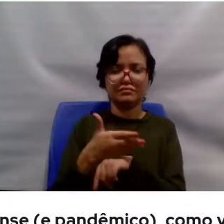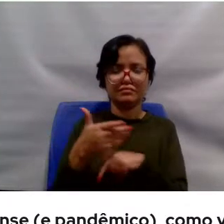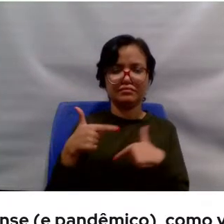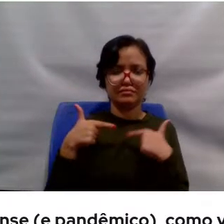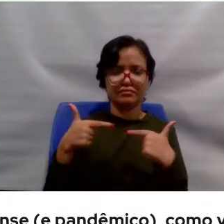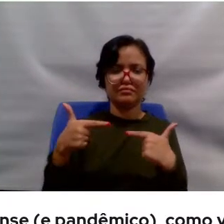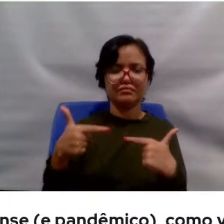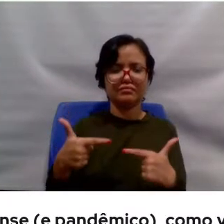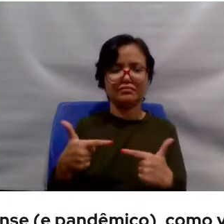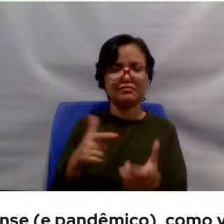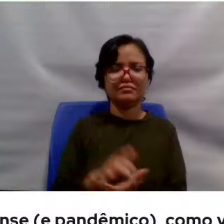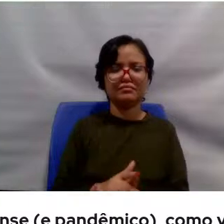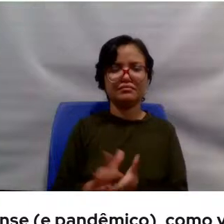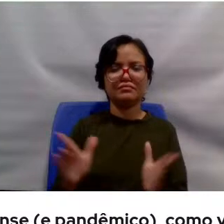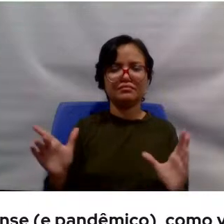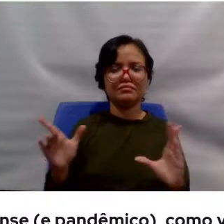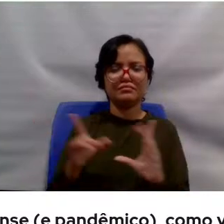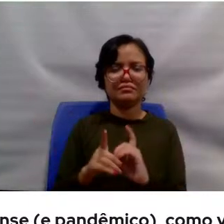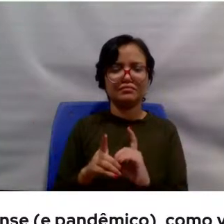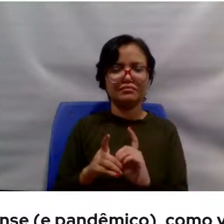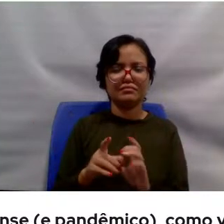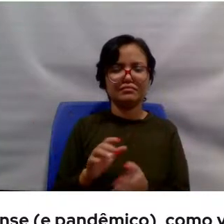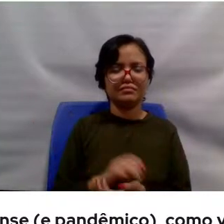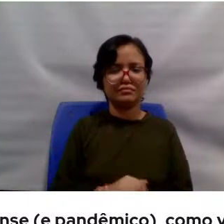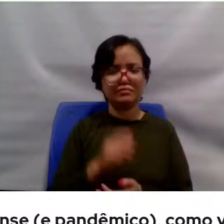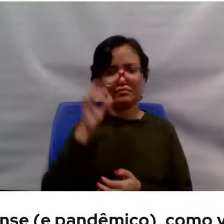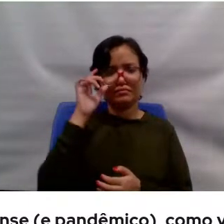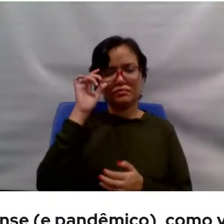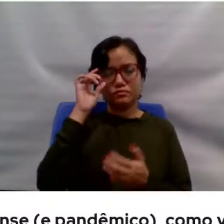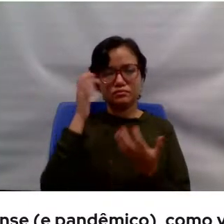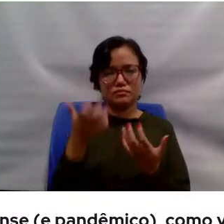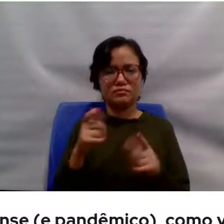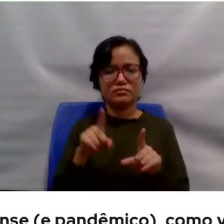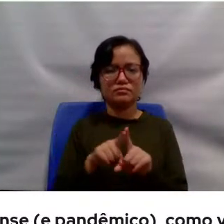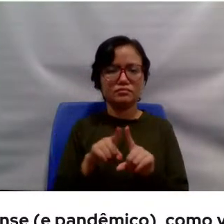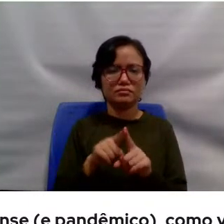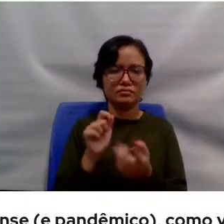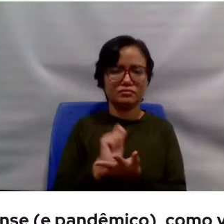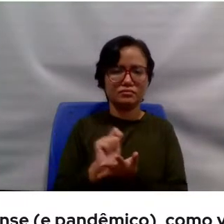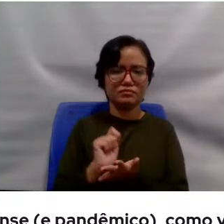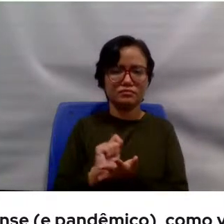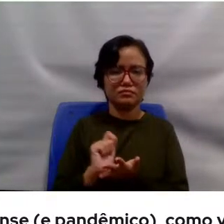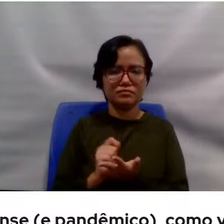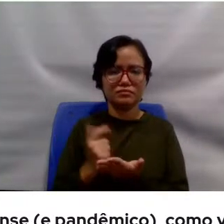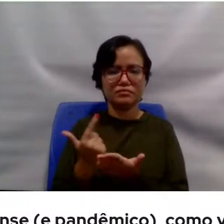redemocratização. Eu quero também escrever um livro sobre isso.